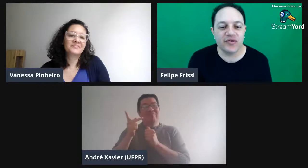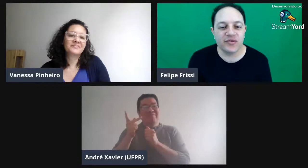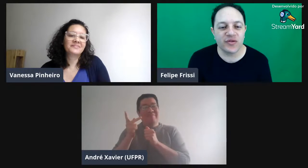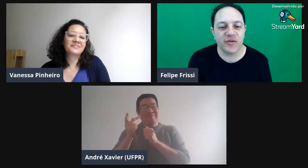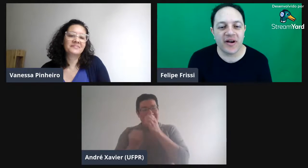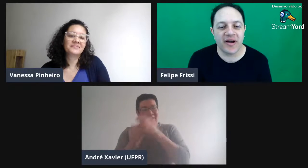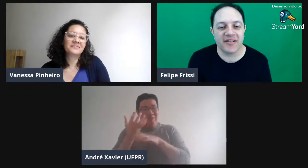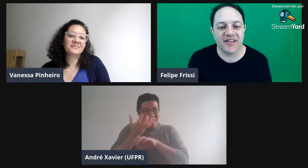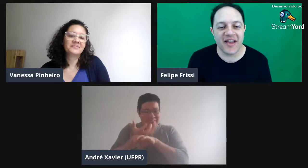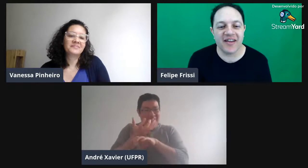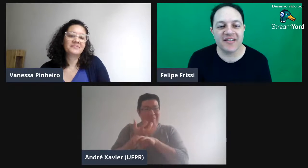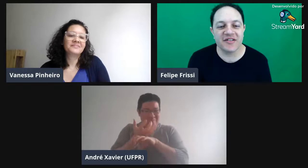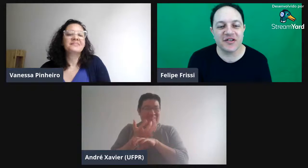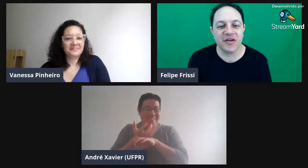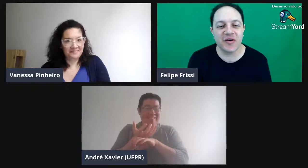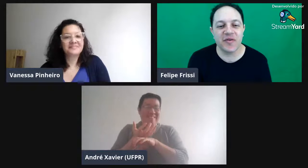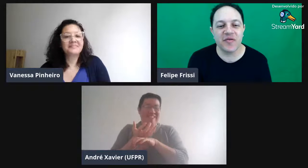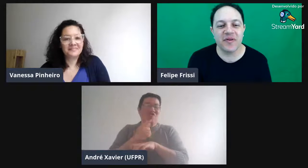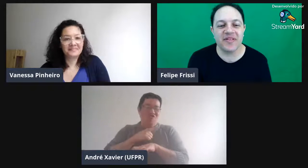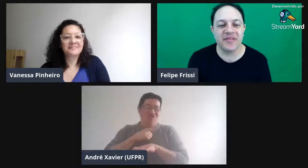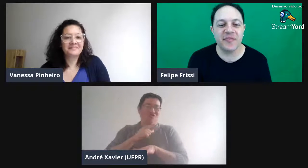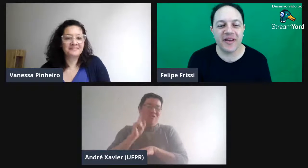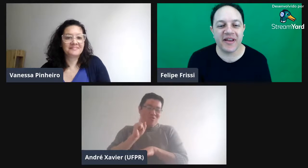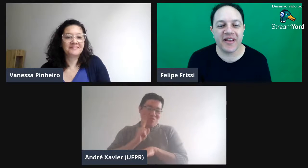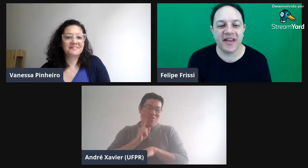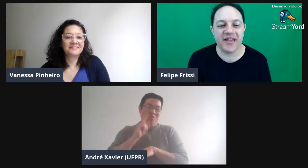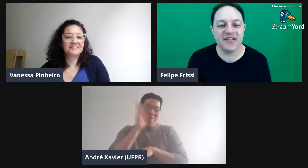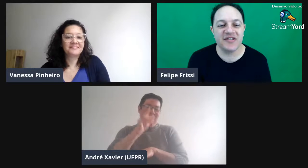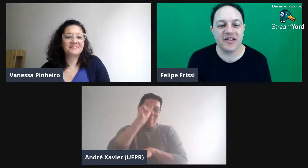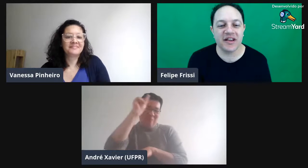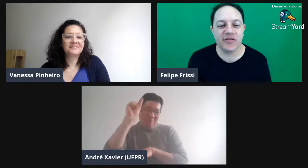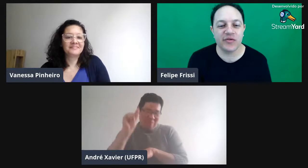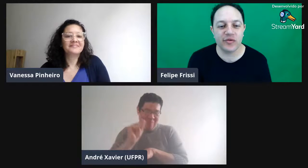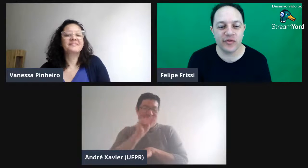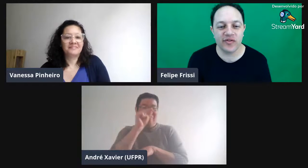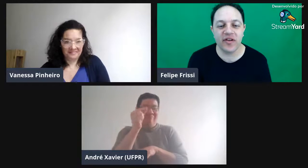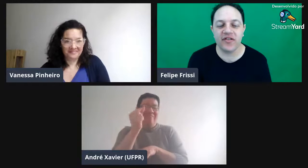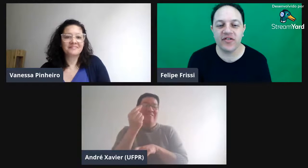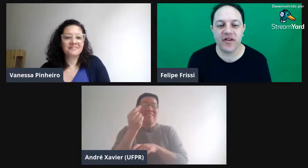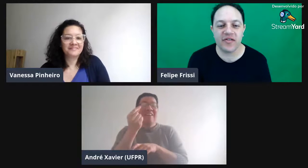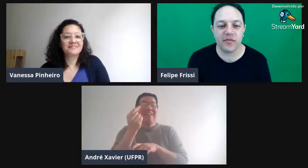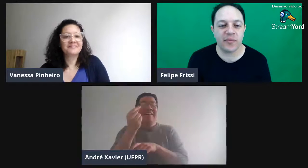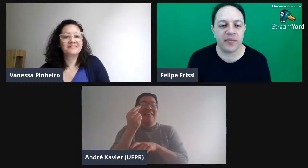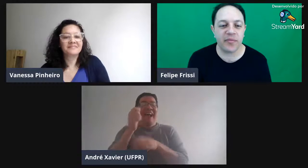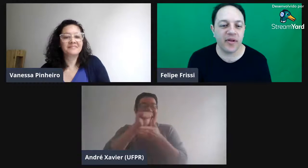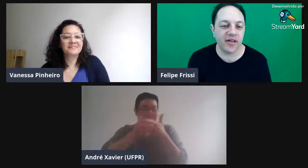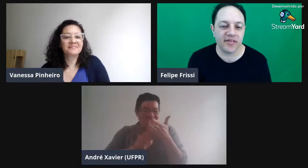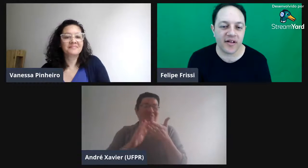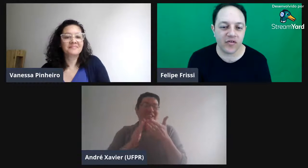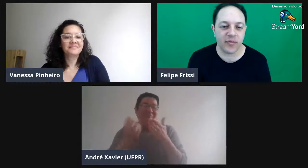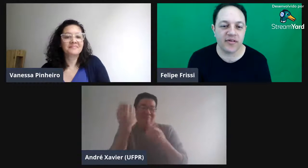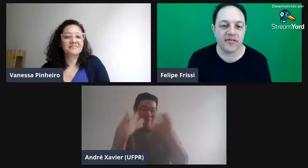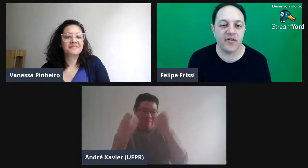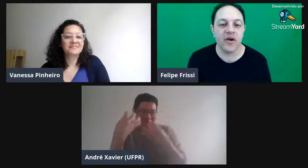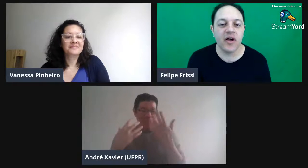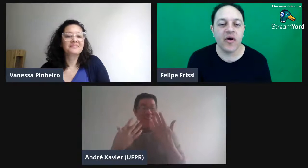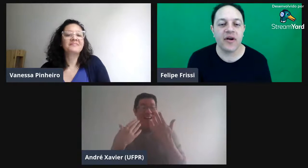junto com a Angélica, a gente criou uma disciplina que tinha surdos de diversos estados do Brasil com